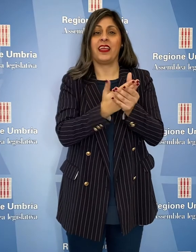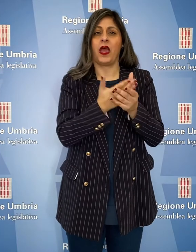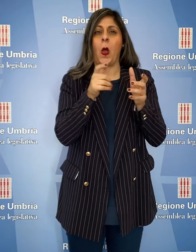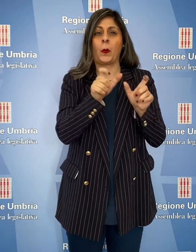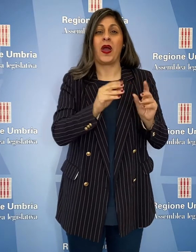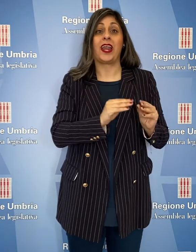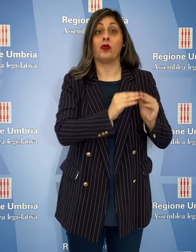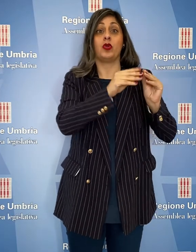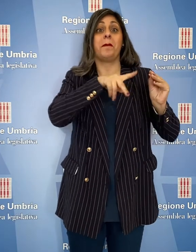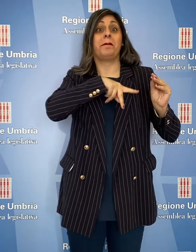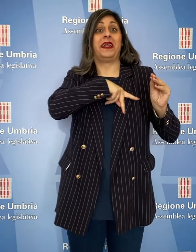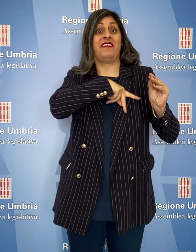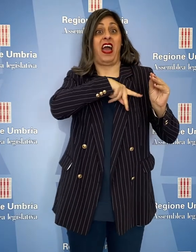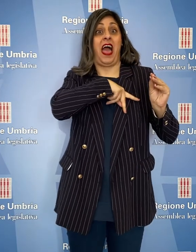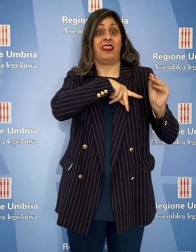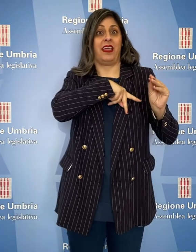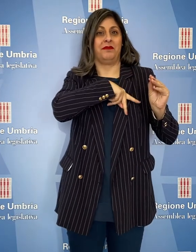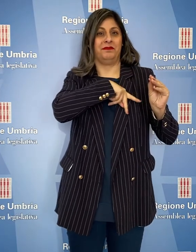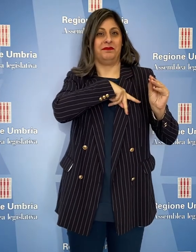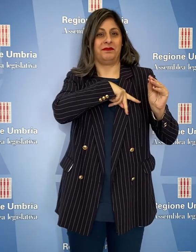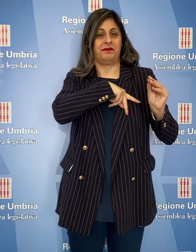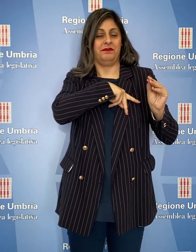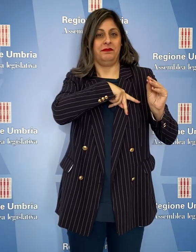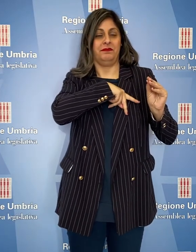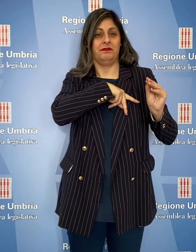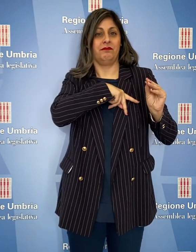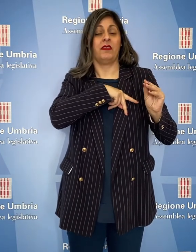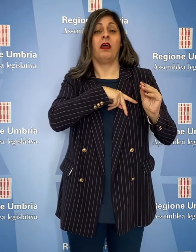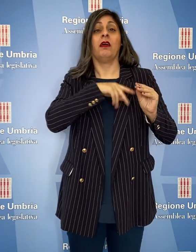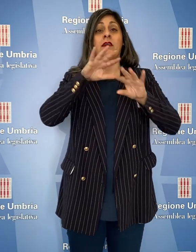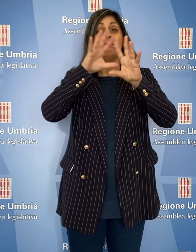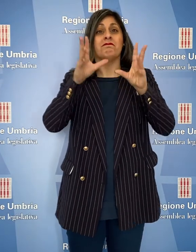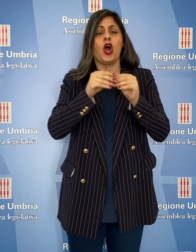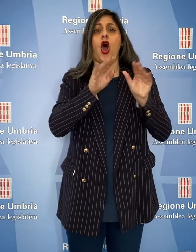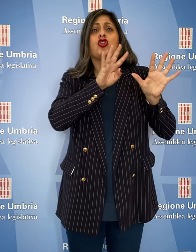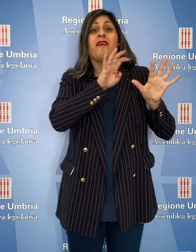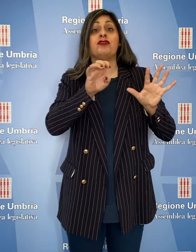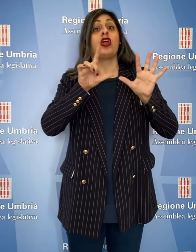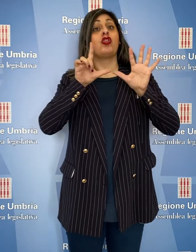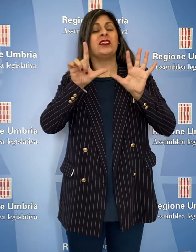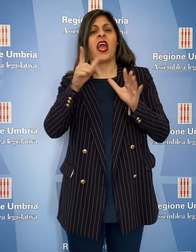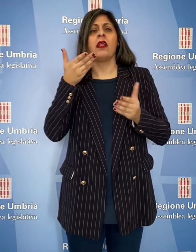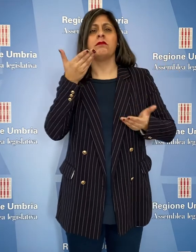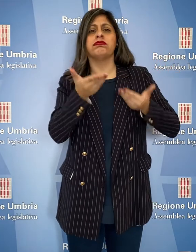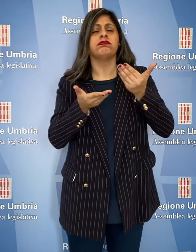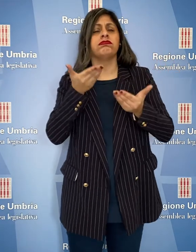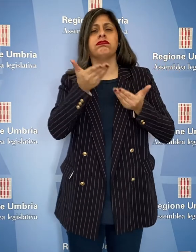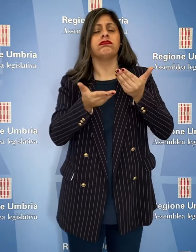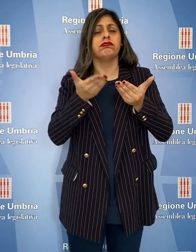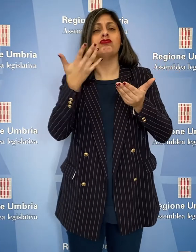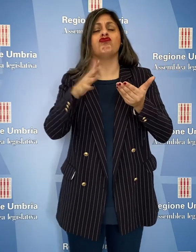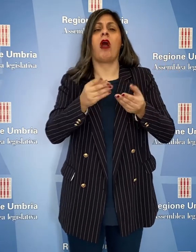ricostruzione privata. Sono 907 le istanze di concessione